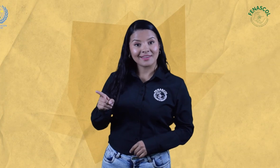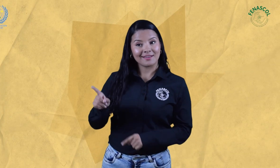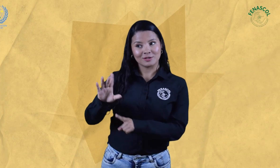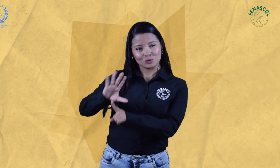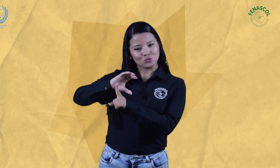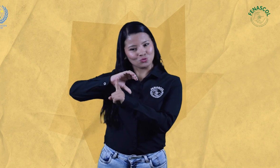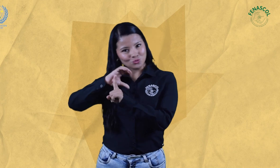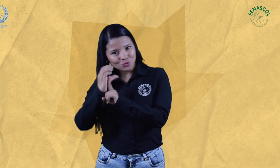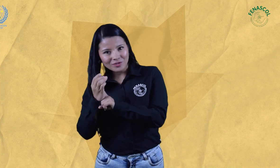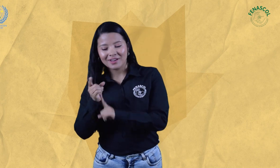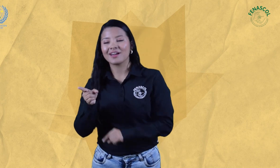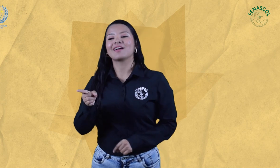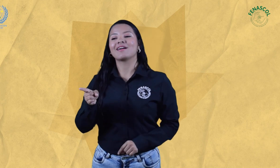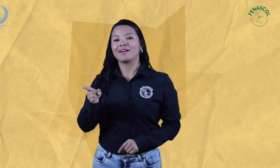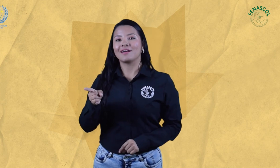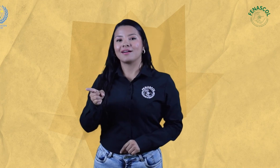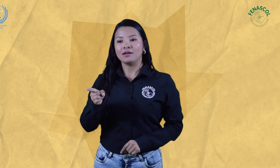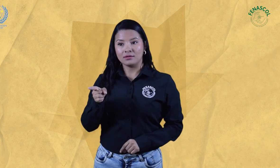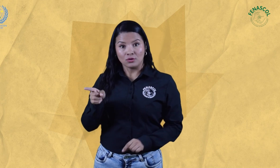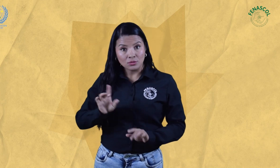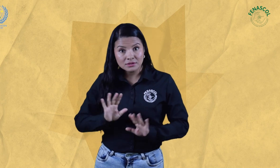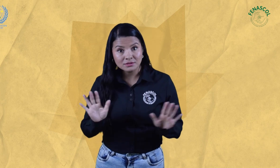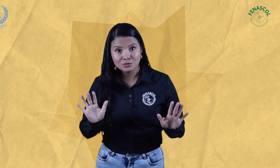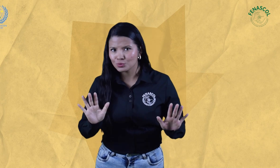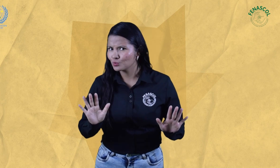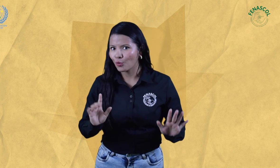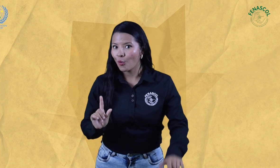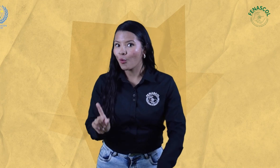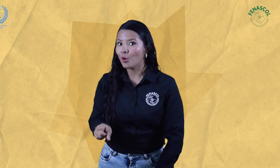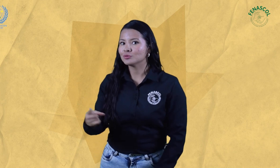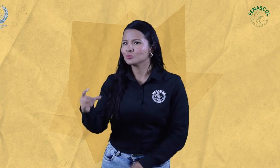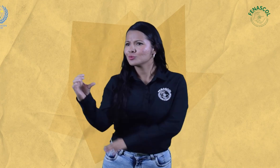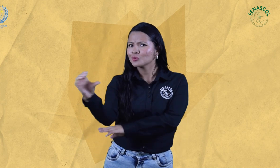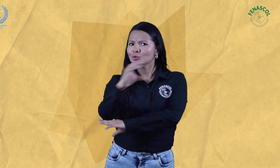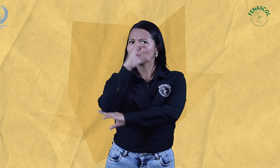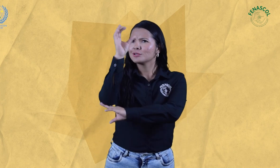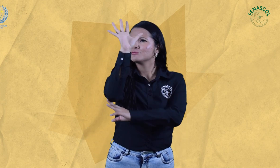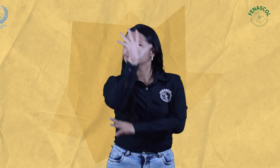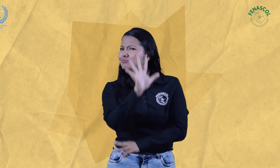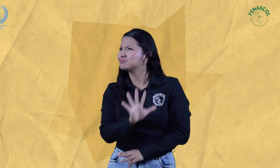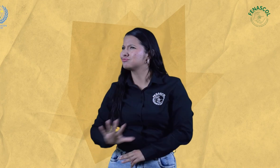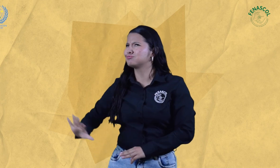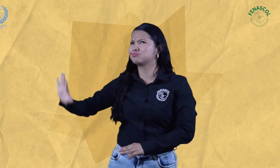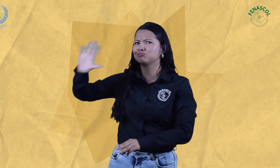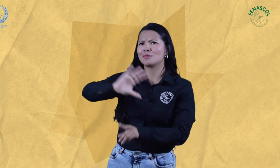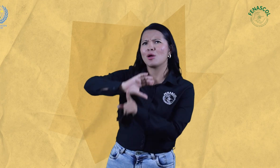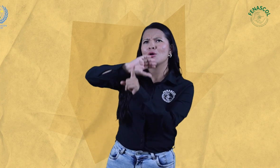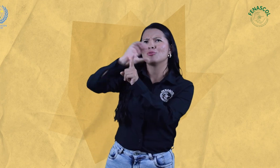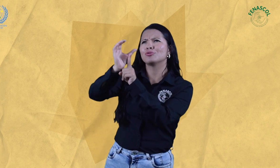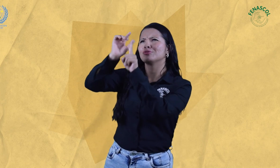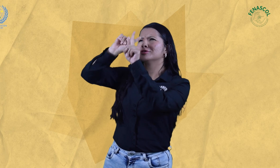¿Vieron esa muestra cultural? Pero no es el único. Observemos otras muestras culturales de nuestro país.